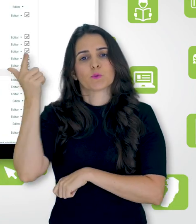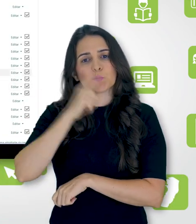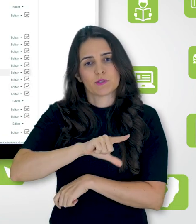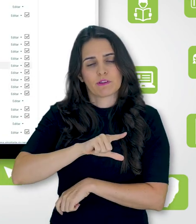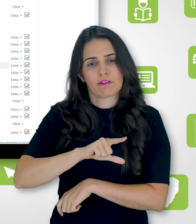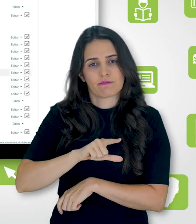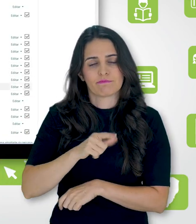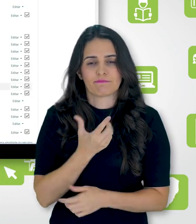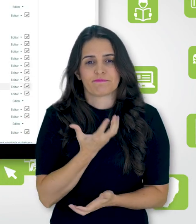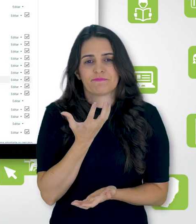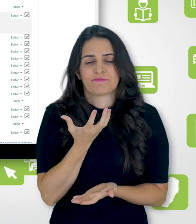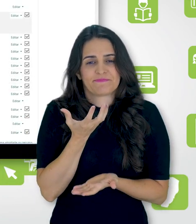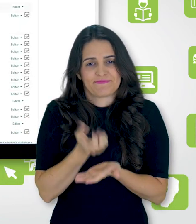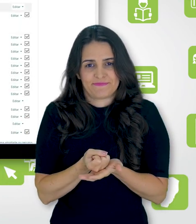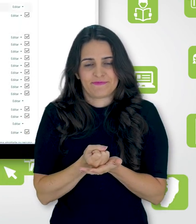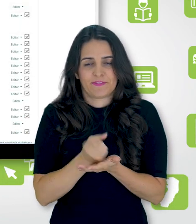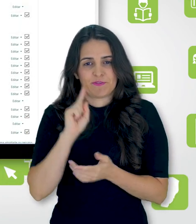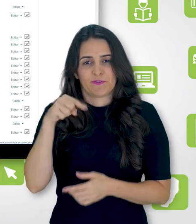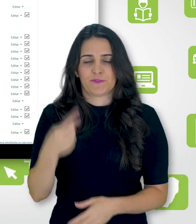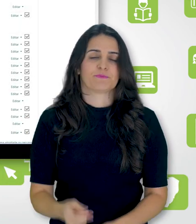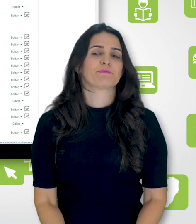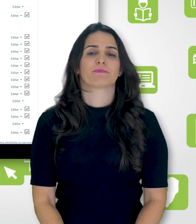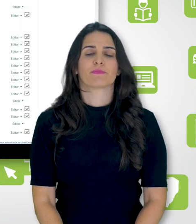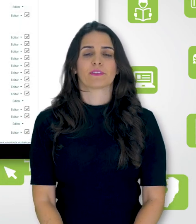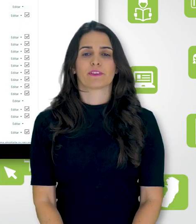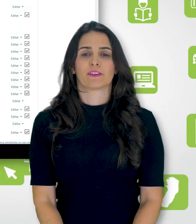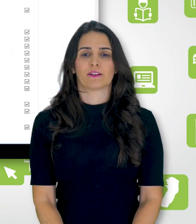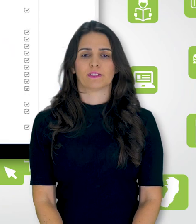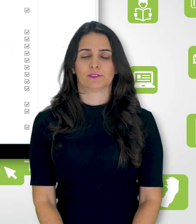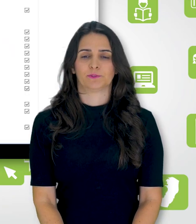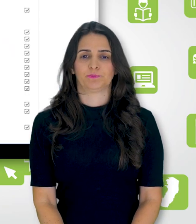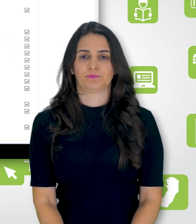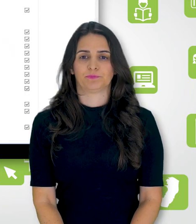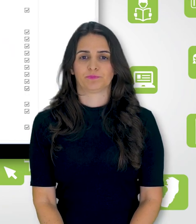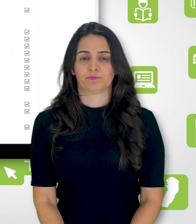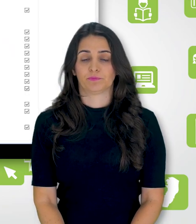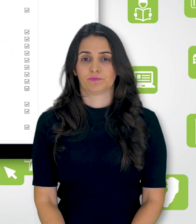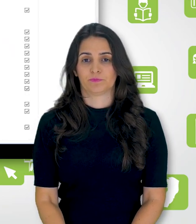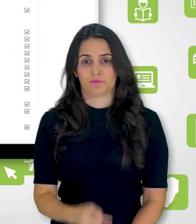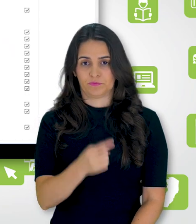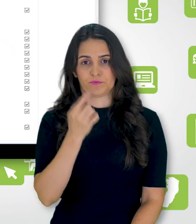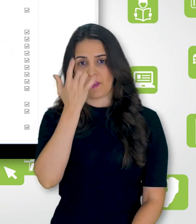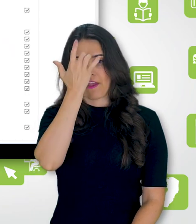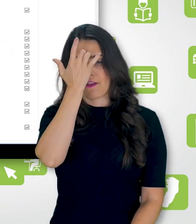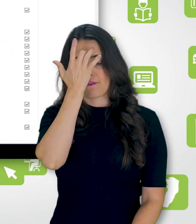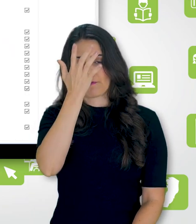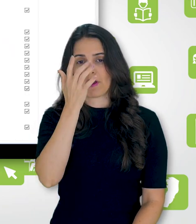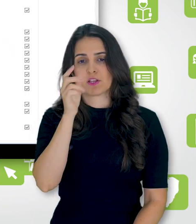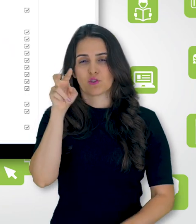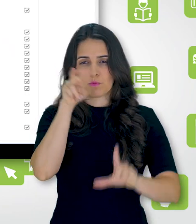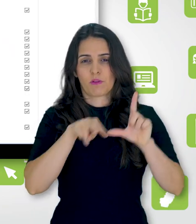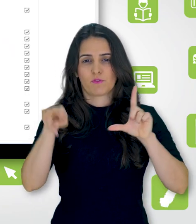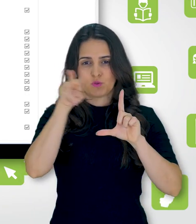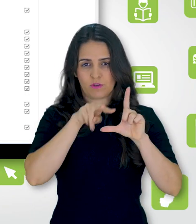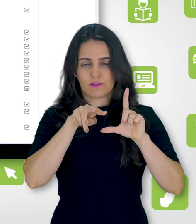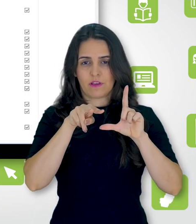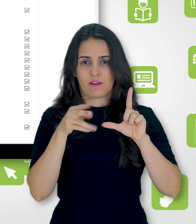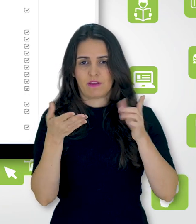Então, veja como, deixa eu desativar a edição aqui, para facilitar a visualização, e aí veja que